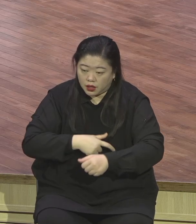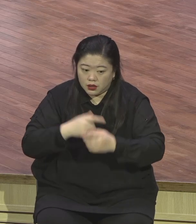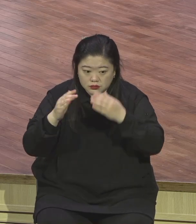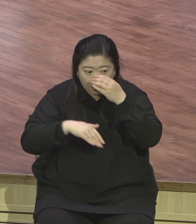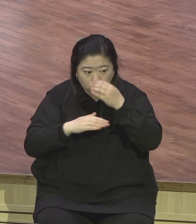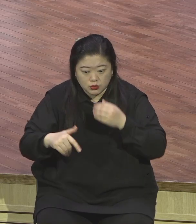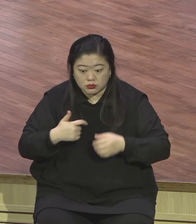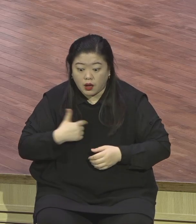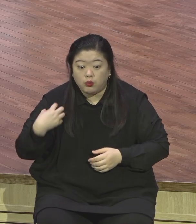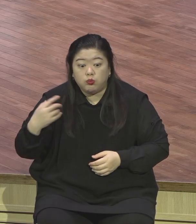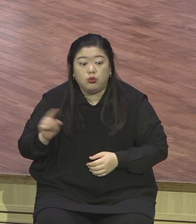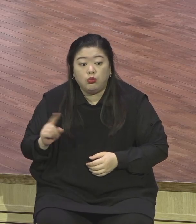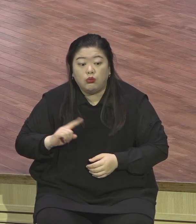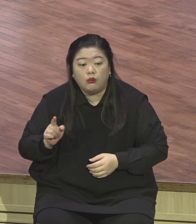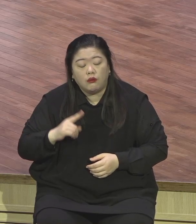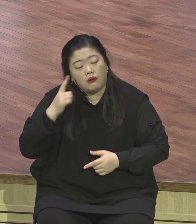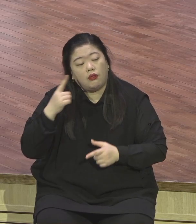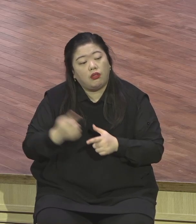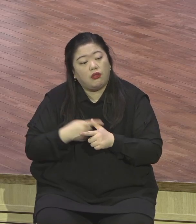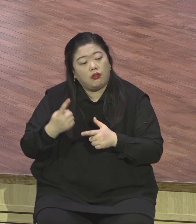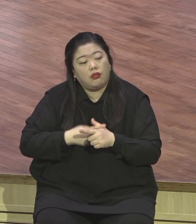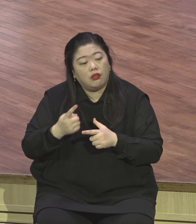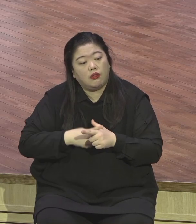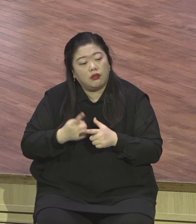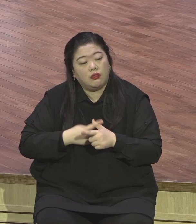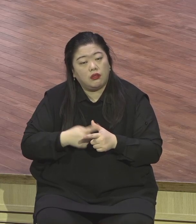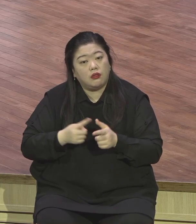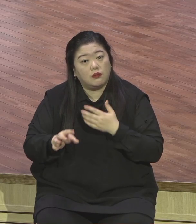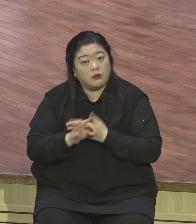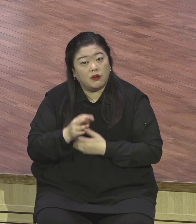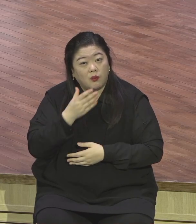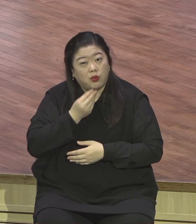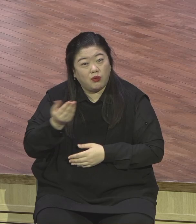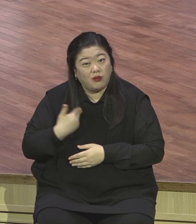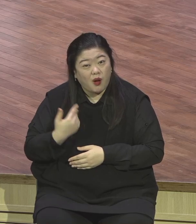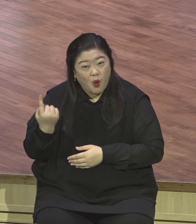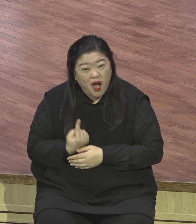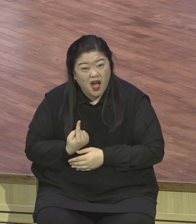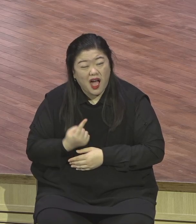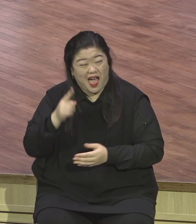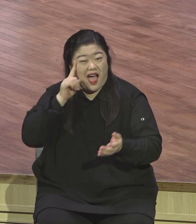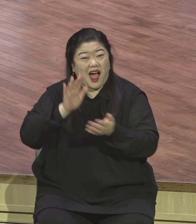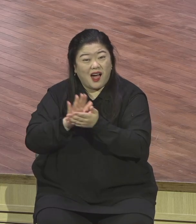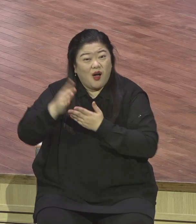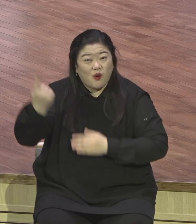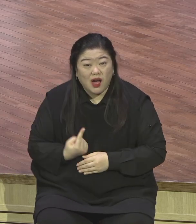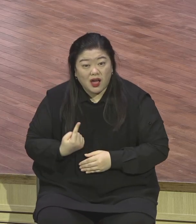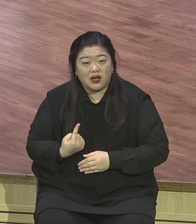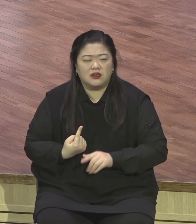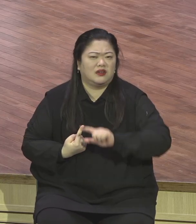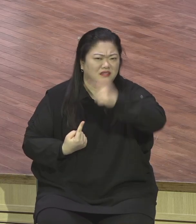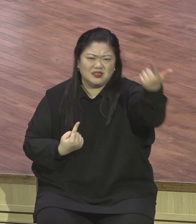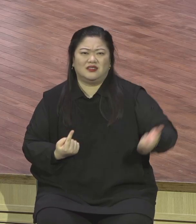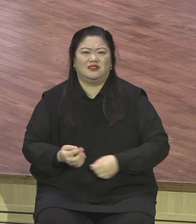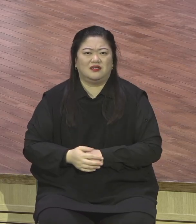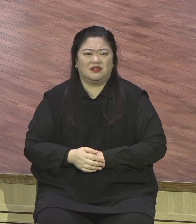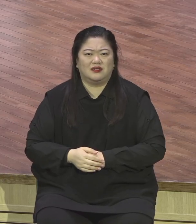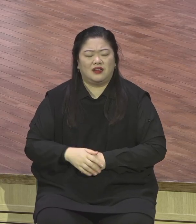함께 하시는 걸 체험할 수가 없어요. 영적으로 어두워했기 때문에 또 사단에게 또 당한 거란 말이에요. 톨스토이가